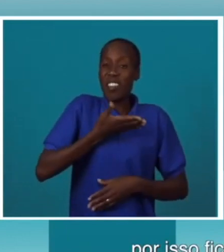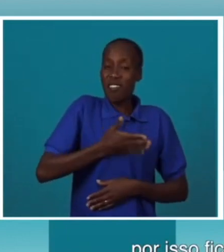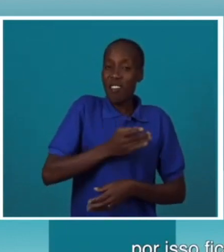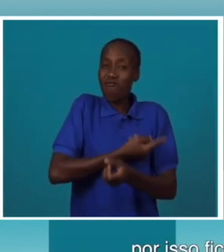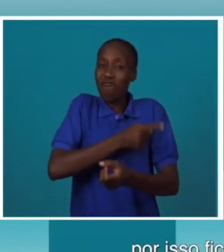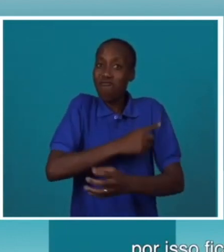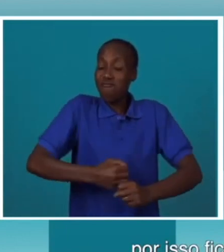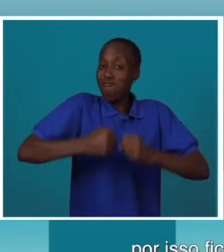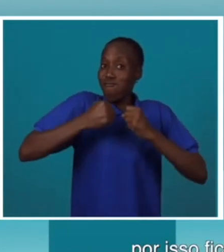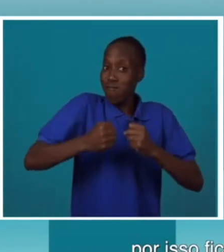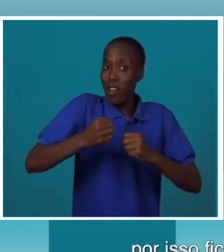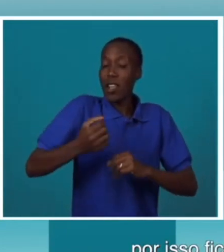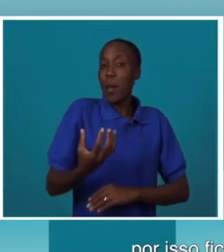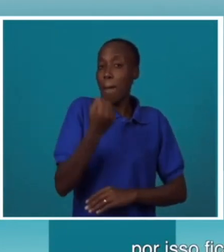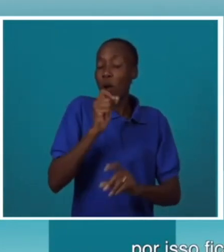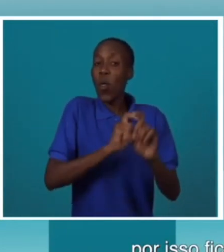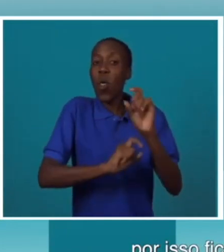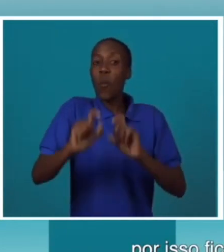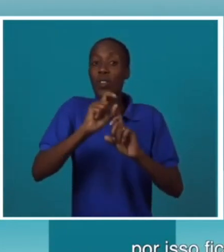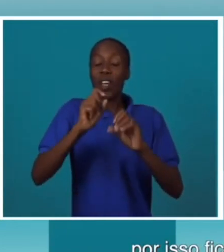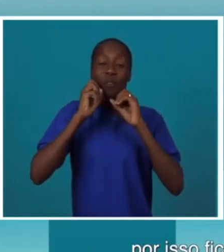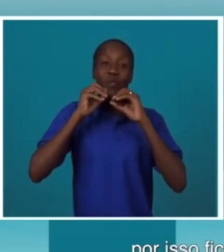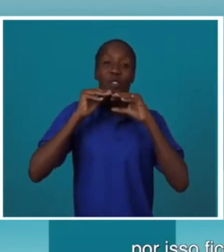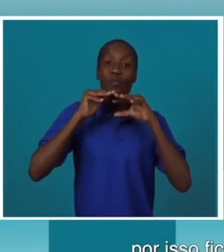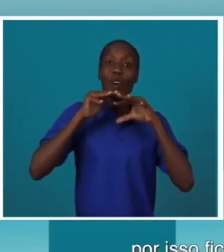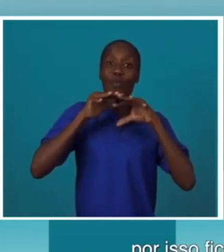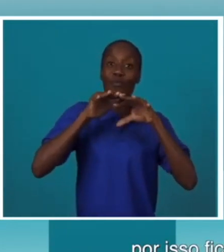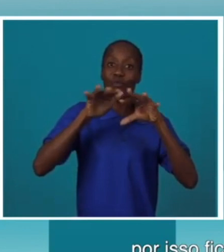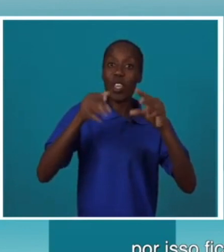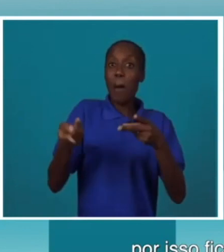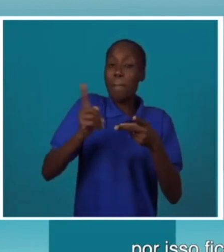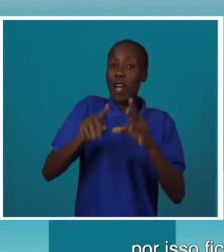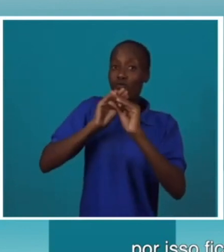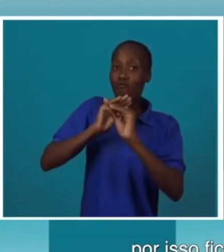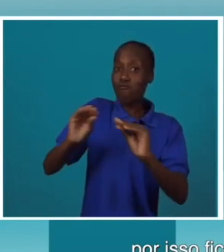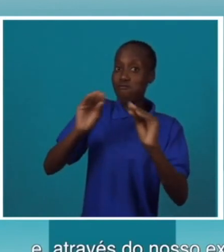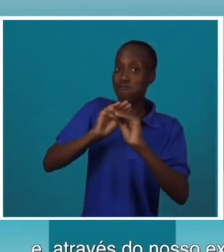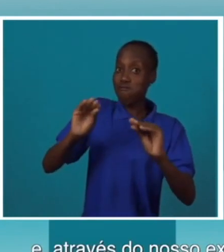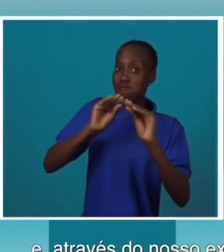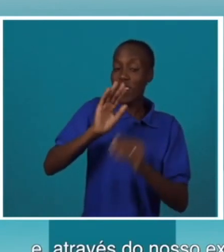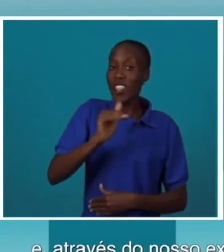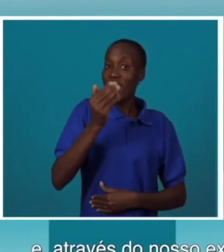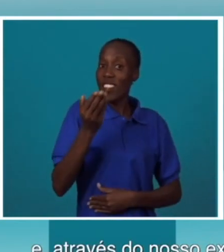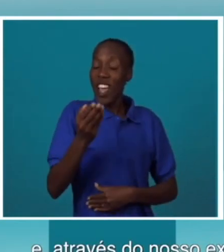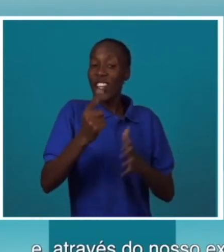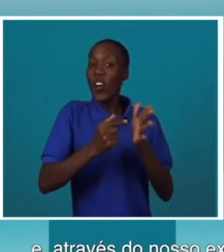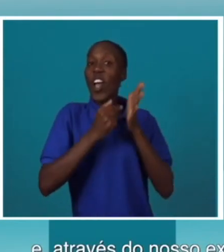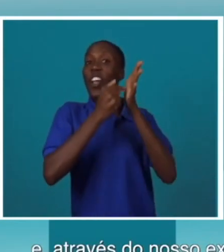para poder aumentar, expandir estas formações e, através do nosso exemplo, garantir que